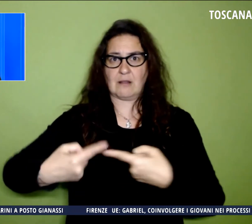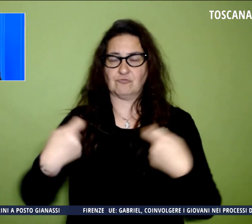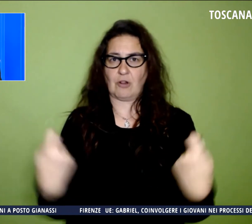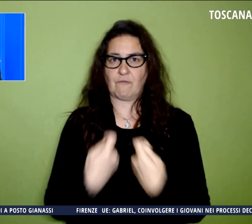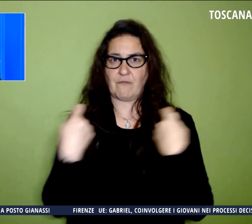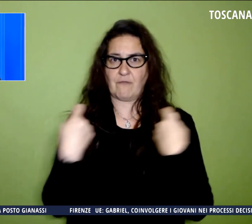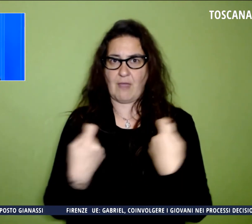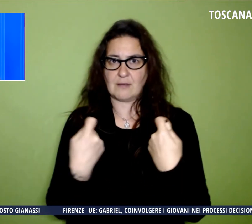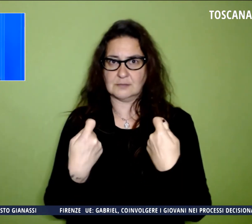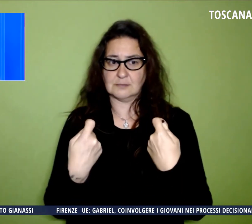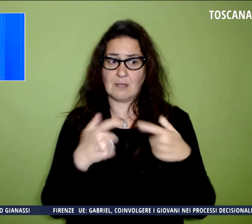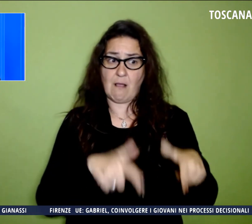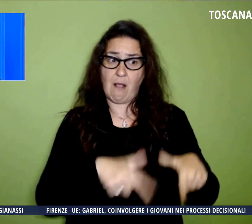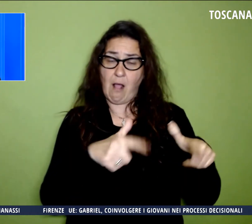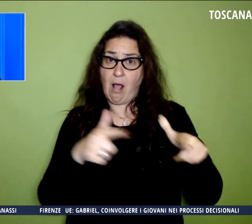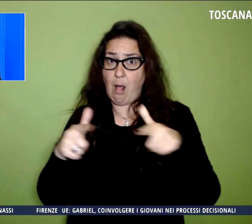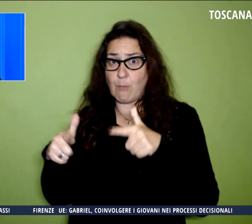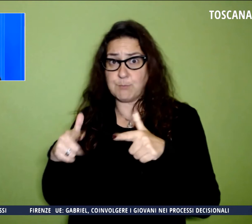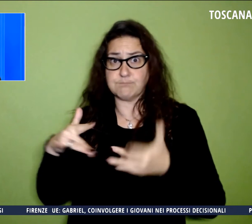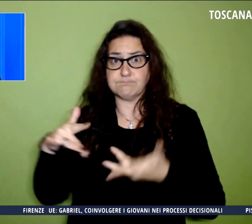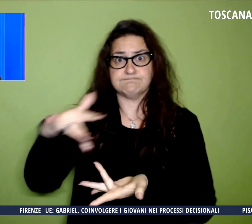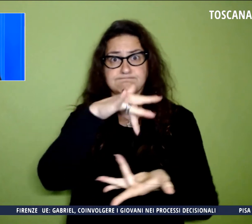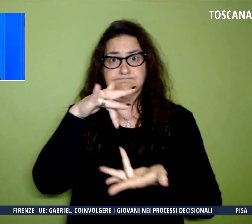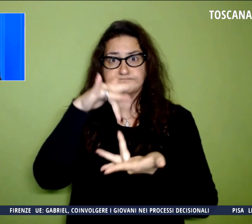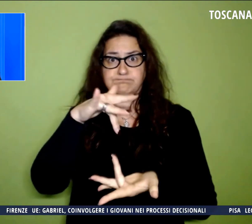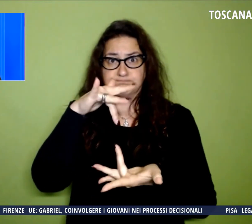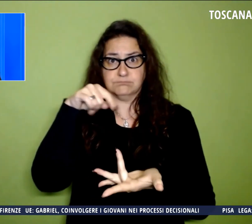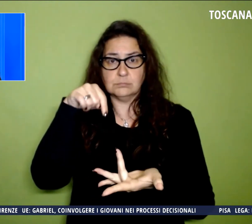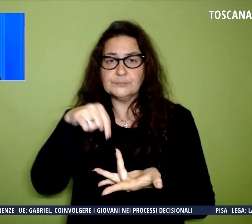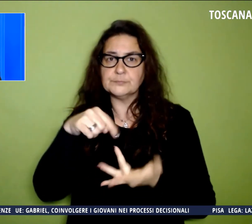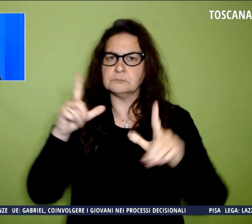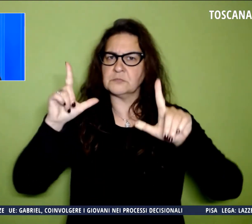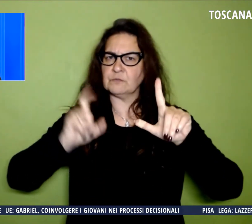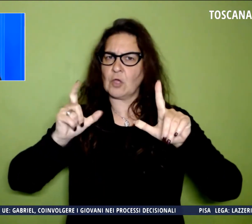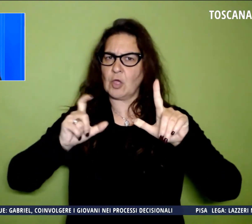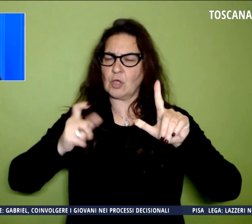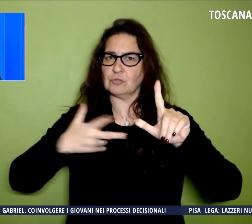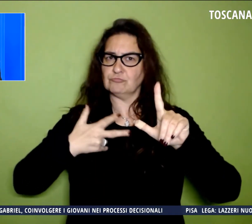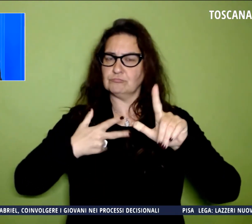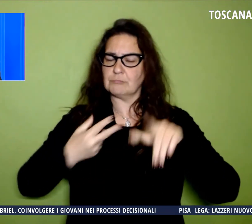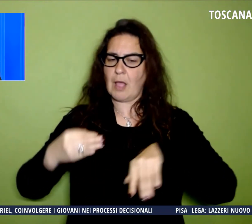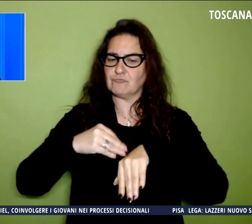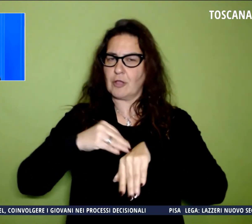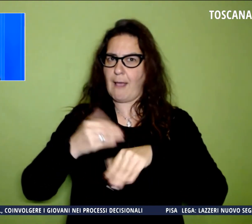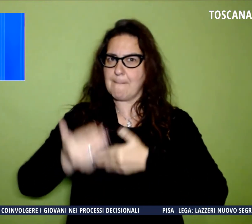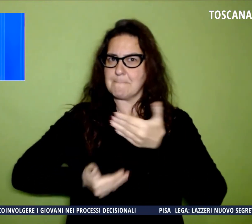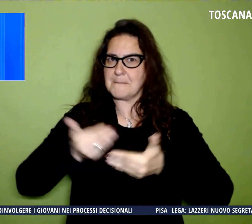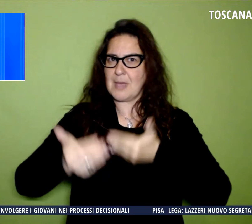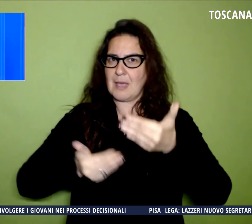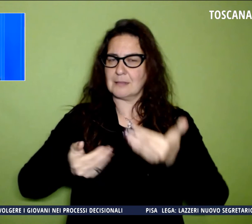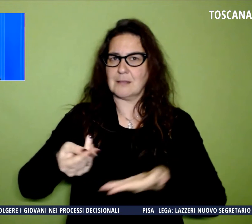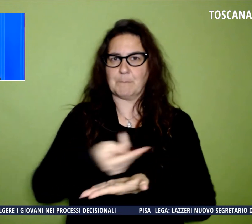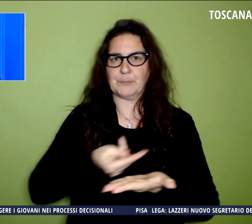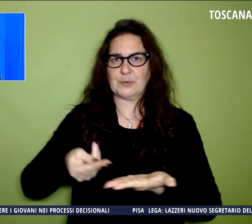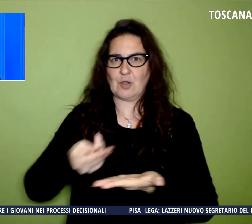geolequalizzato e fotografato con aggiornamenti periodici sul progetto pubblicati